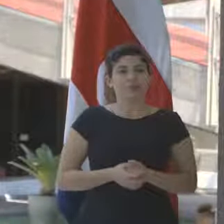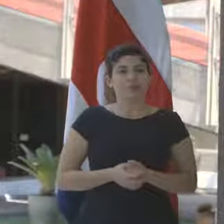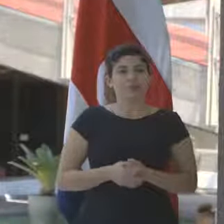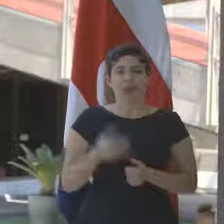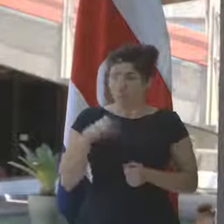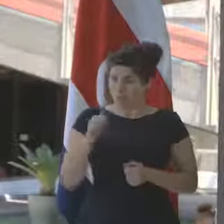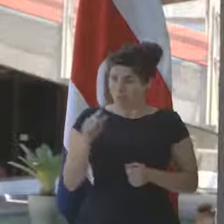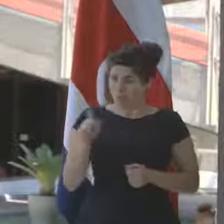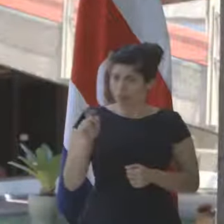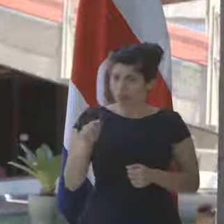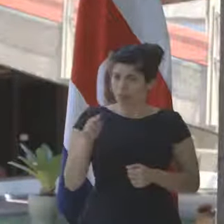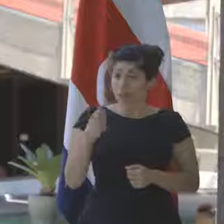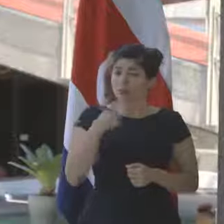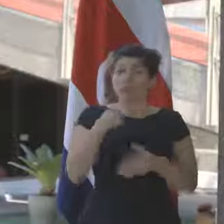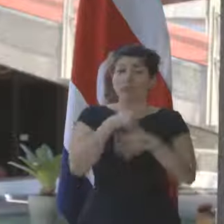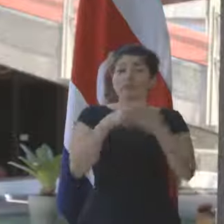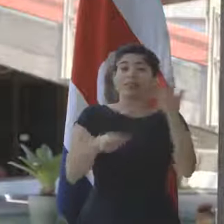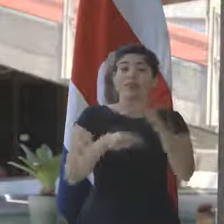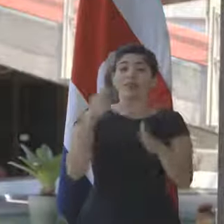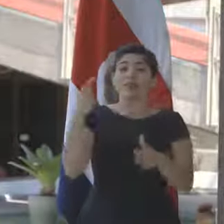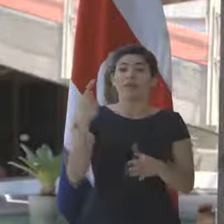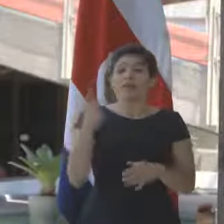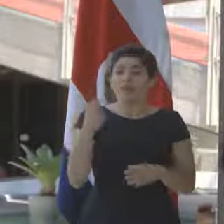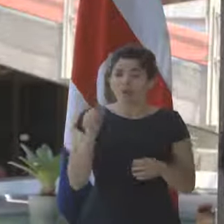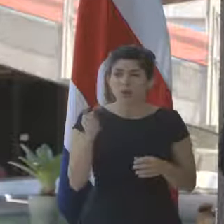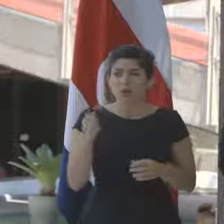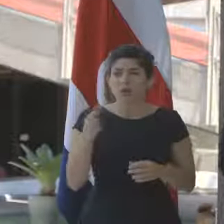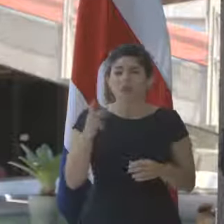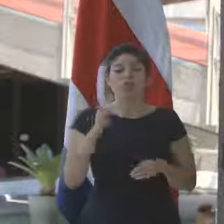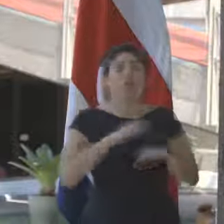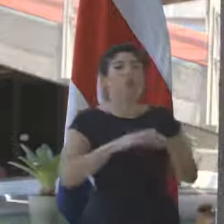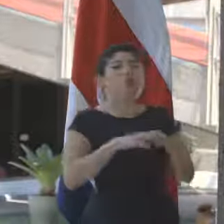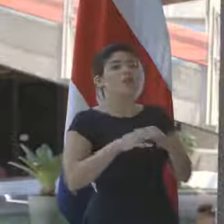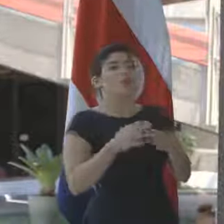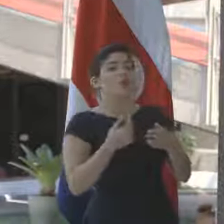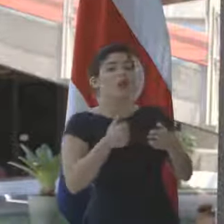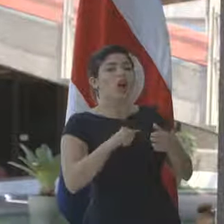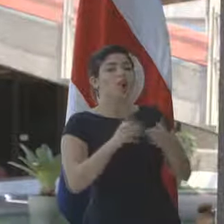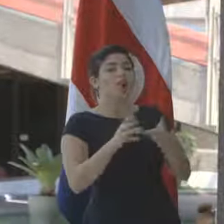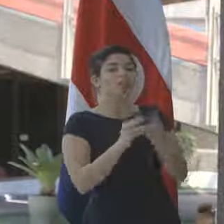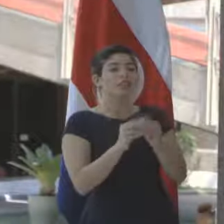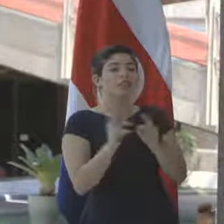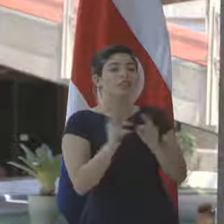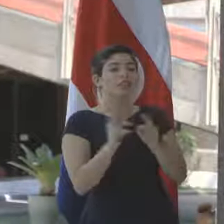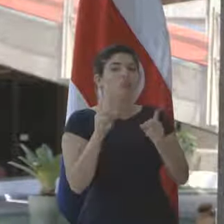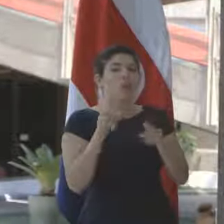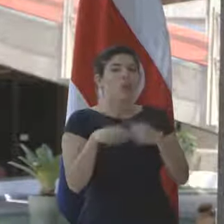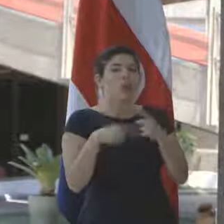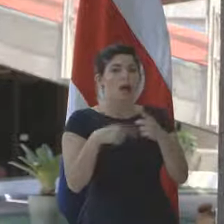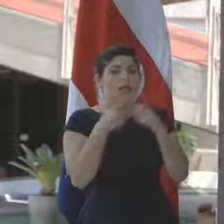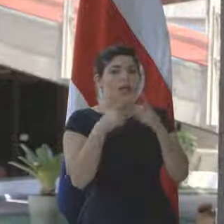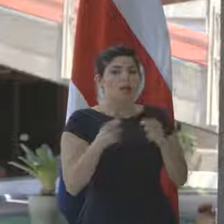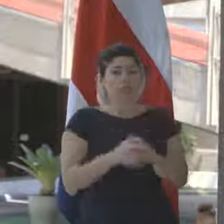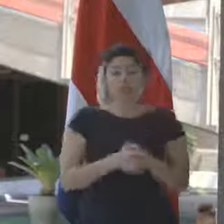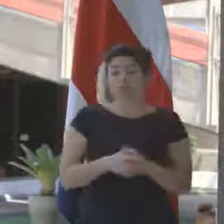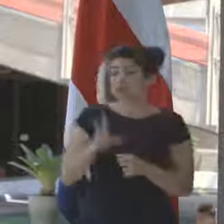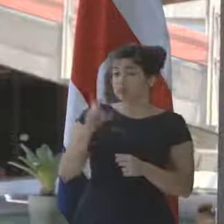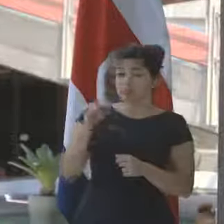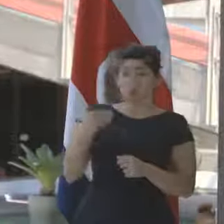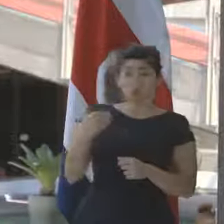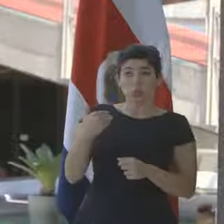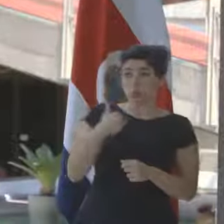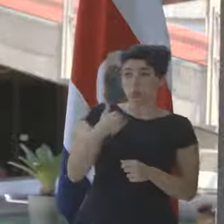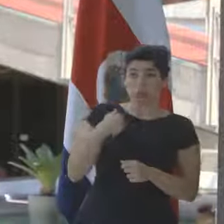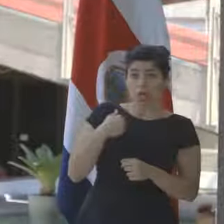¿Había una pregunta más? Es que me hacen como cinco de un solo. ¿De las convenciones cuál sería la primera que se estaría anunciando? No tengo cuál es